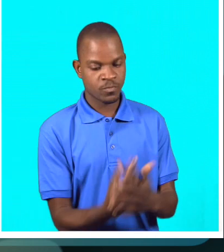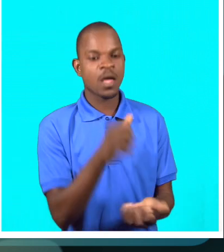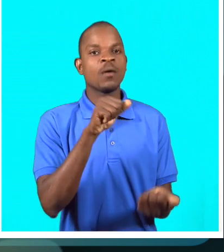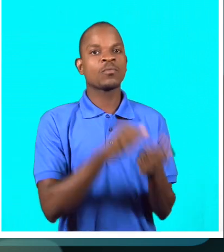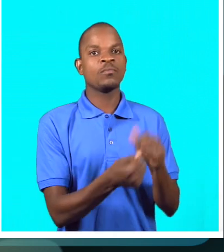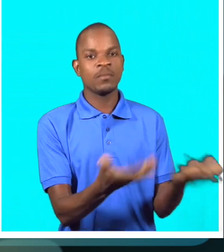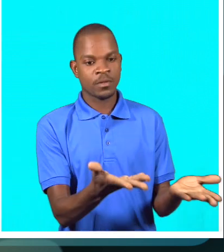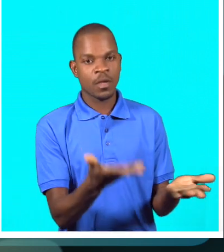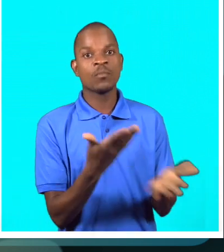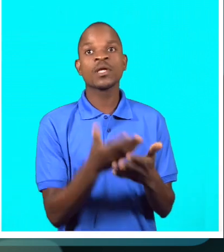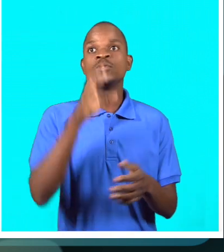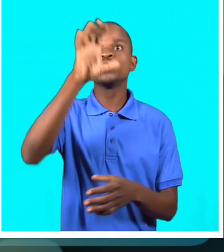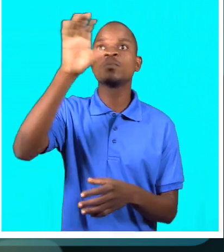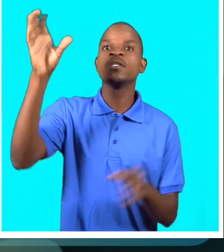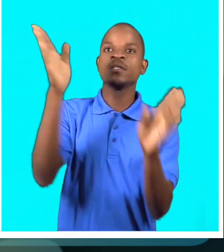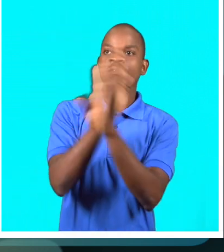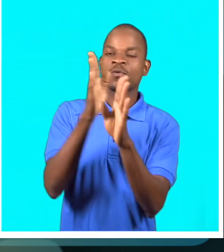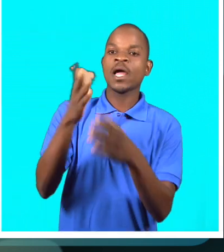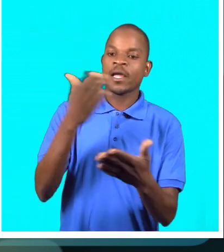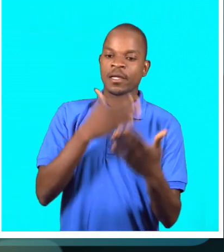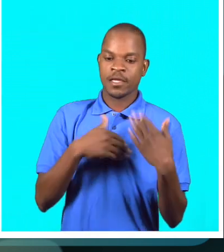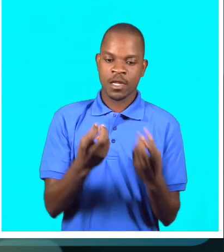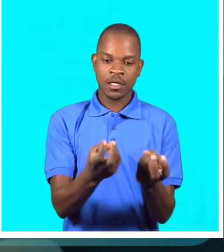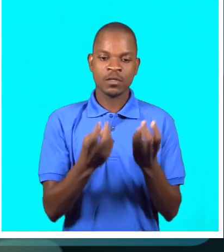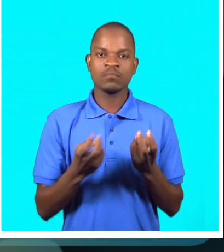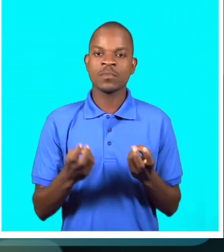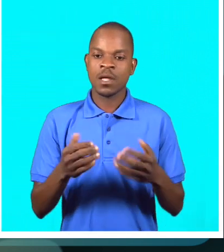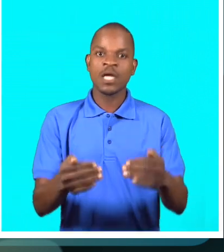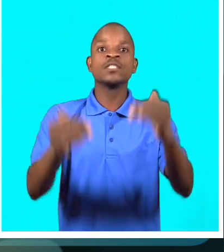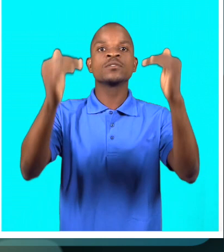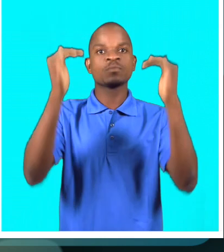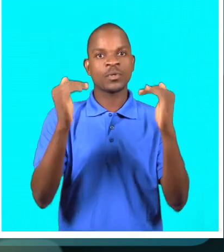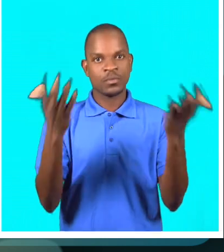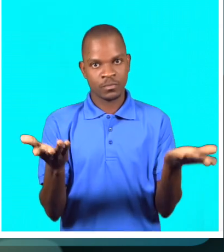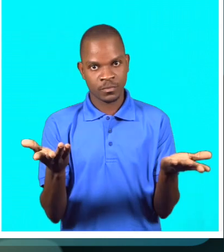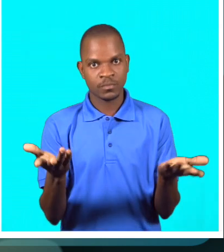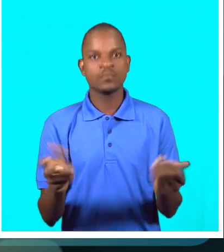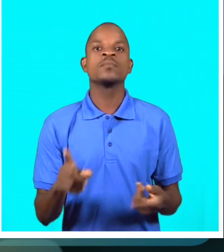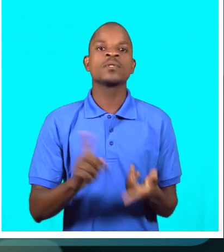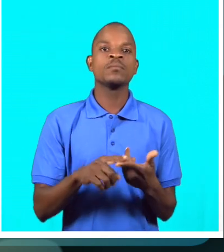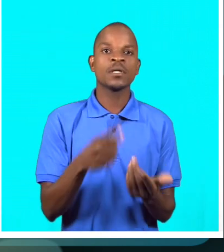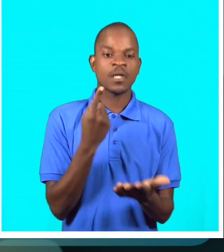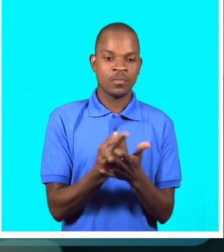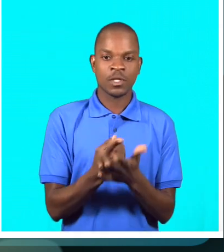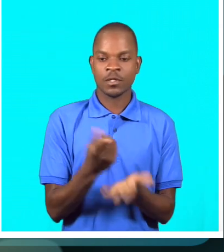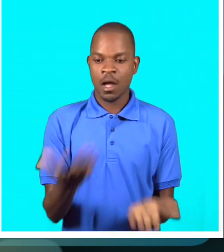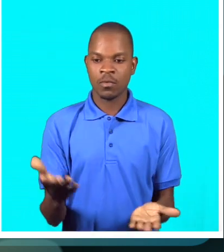Então, prometendo aquela bolsa que eles prometeram já faz três ou quatro anos, que é bolsa para cá, bolsa para lá,